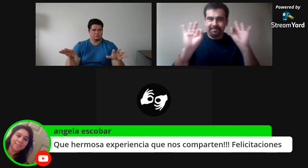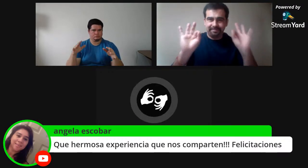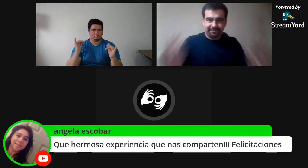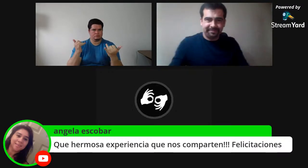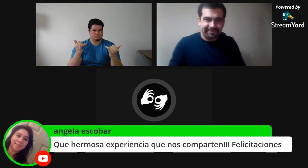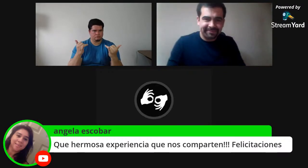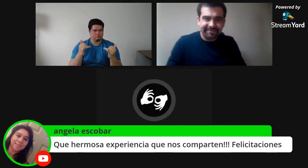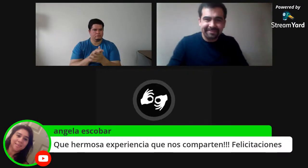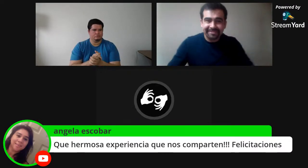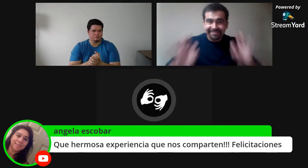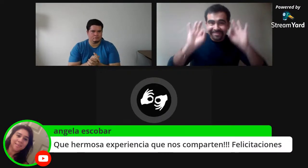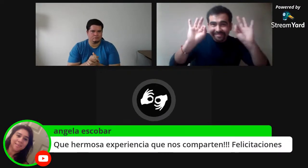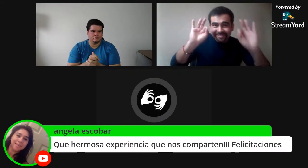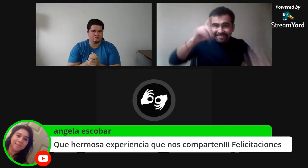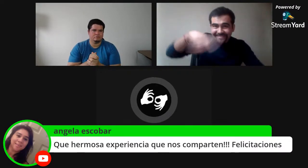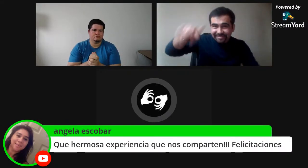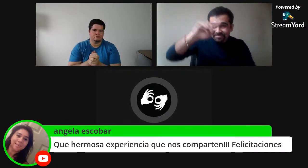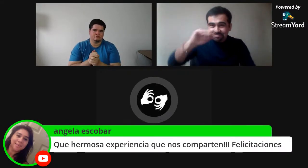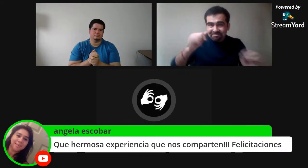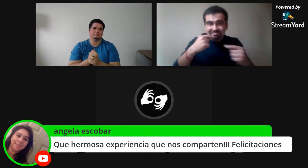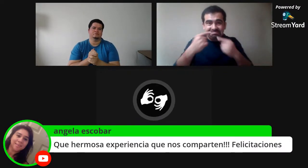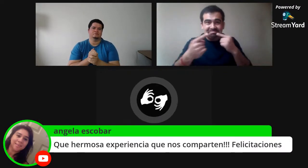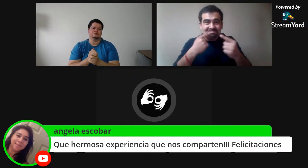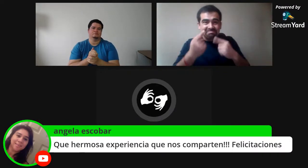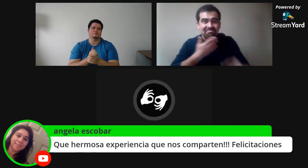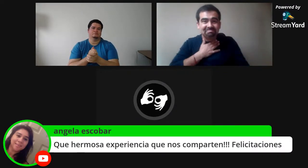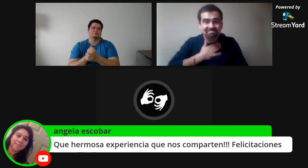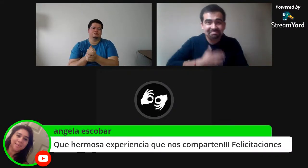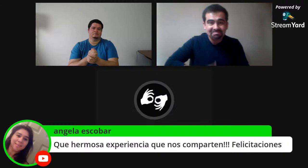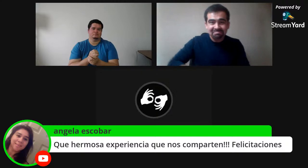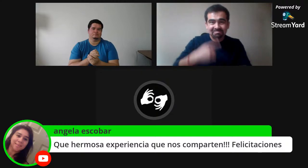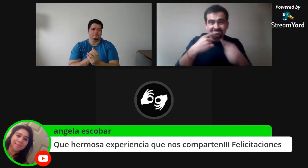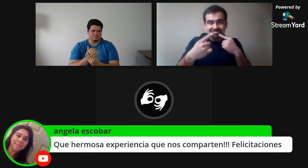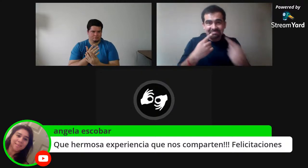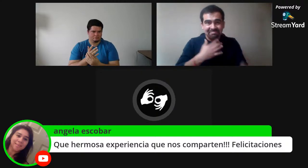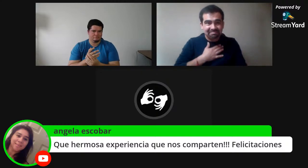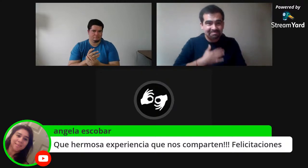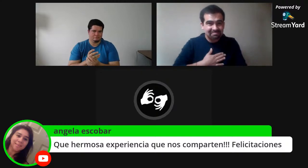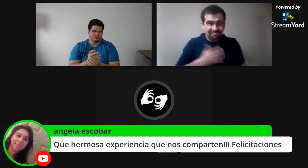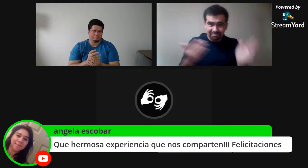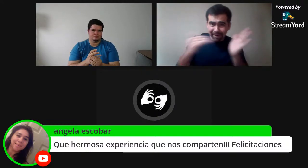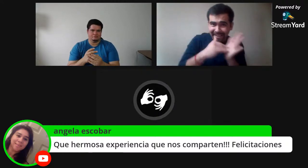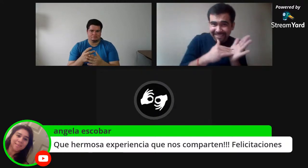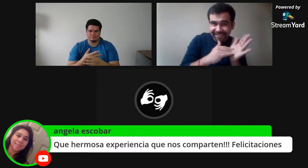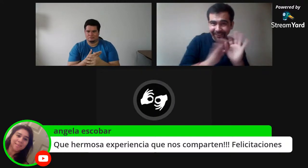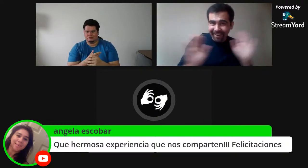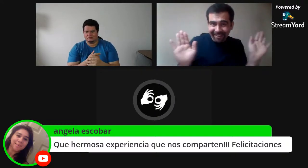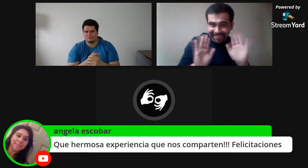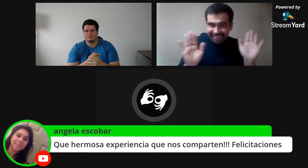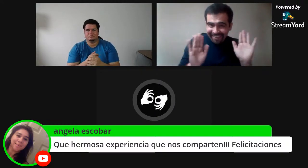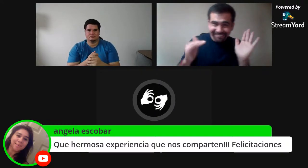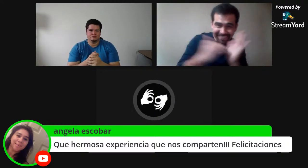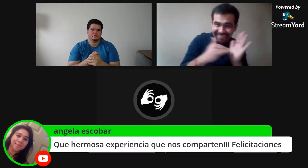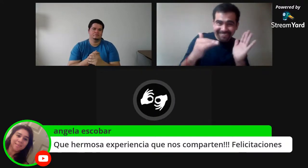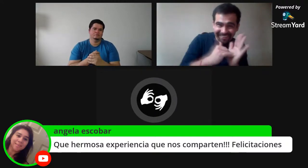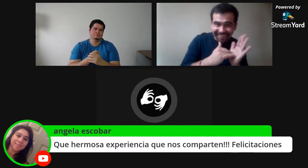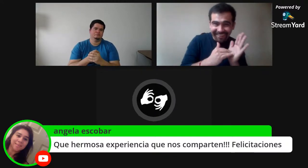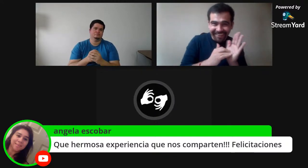Entonces, Fabio, disculpa, tú ya presentaste algo de vernacular visual y pues sí, ya está, muy cierto.